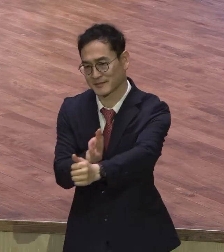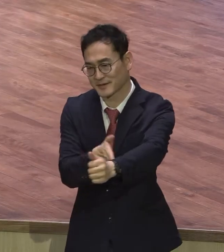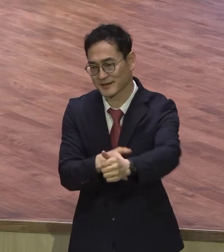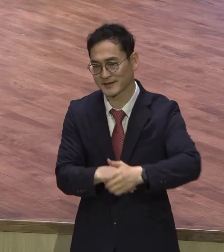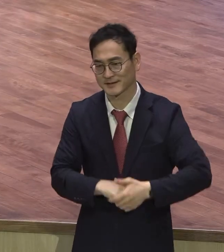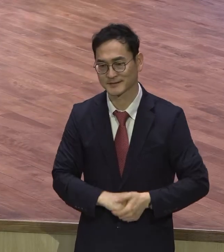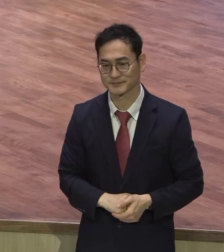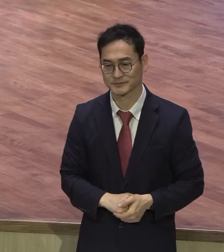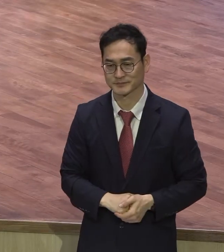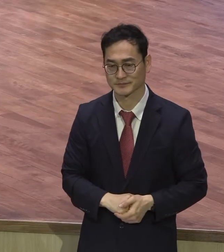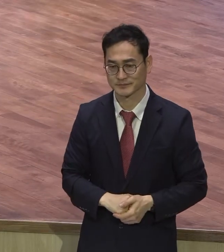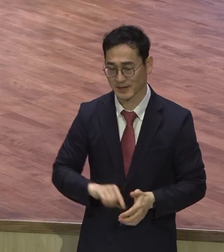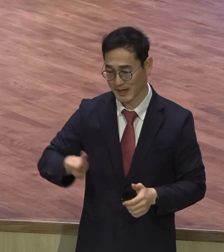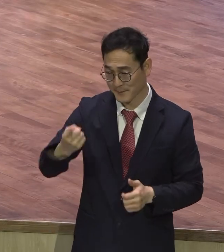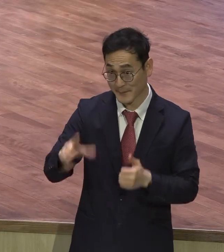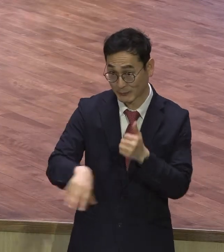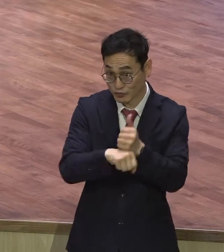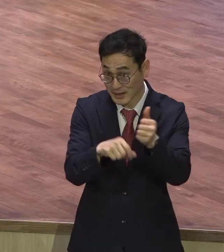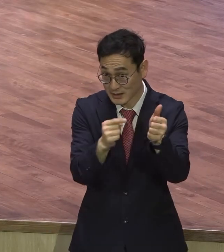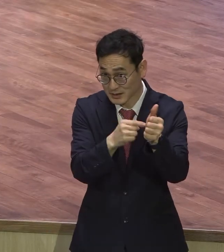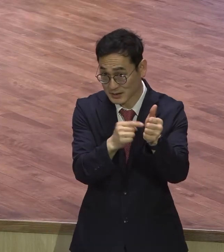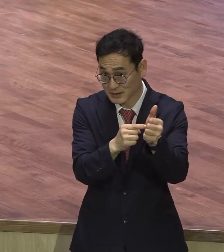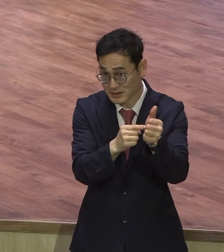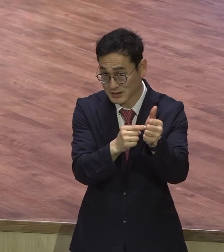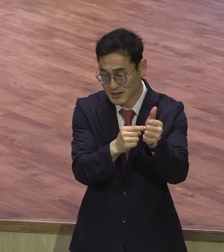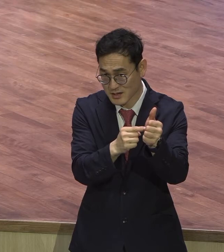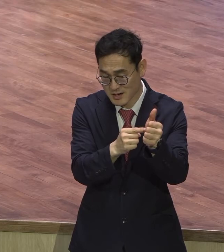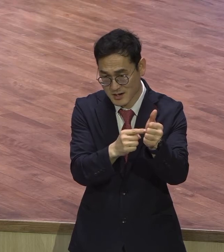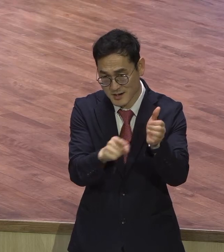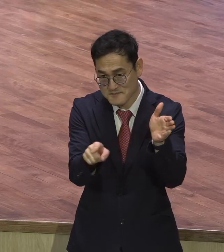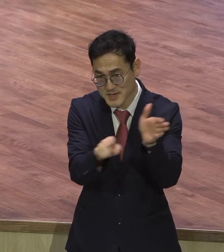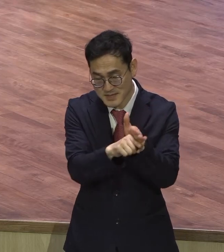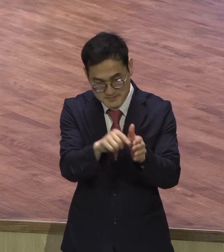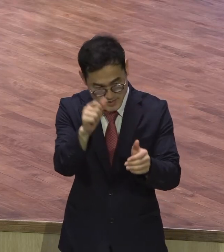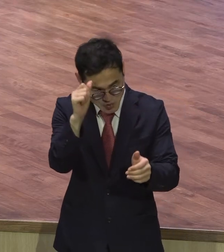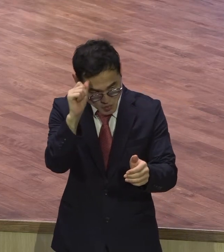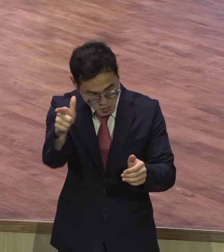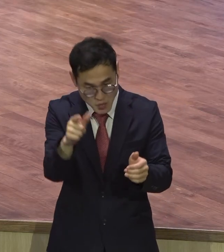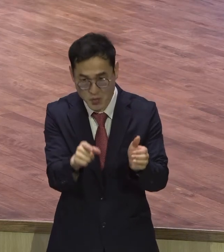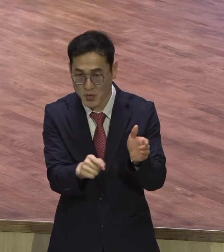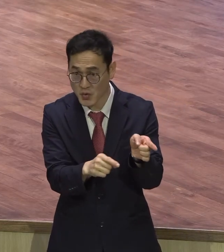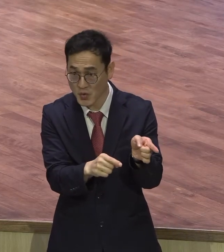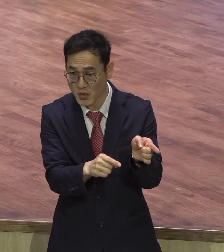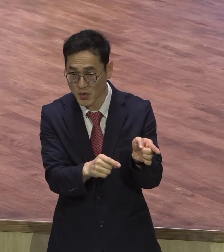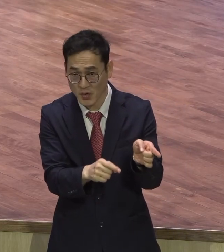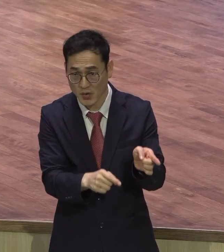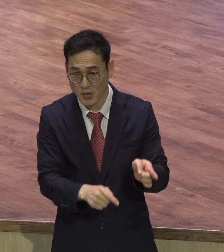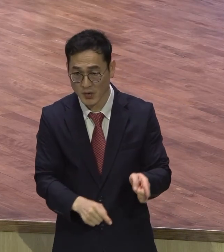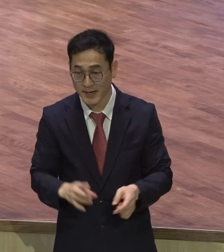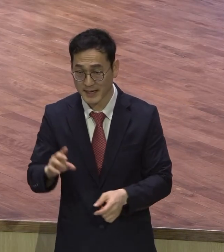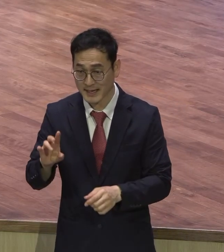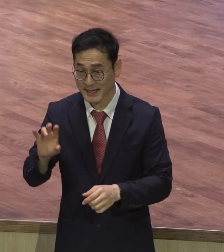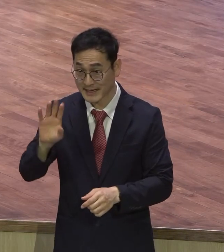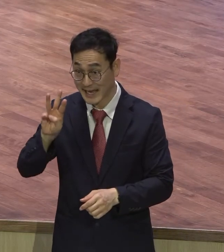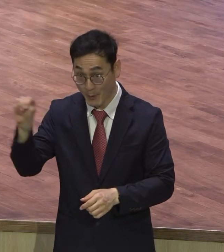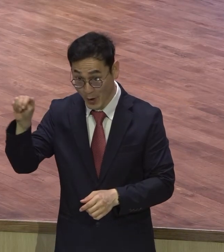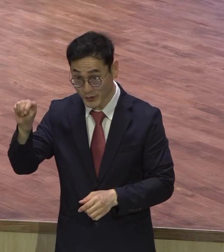백부장의 큰 믿음 이야 여운교에 이런 믿음 좋은 장로가 있었구나